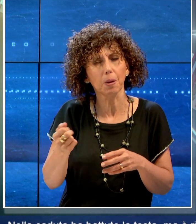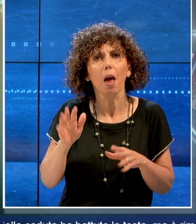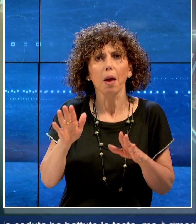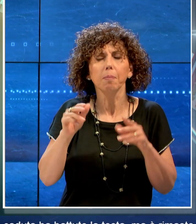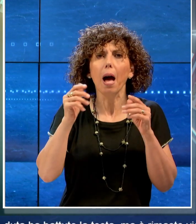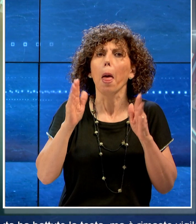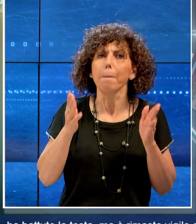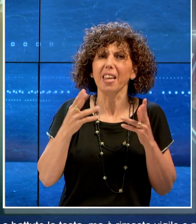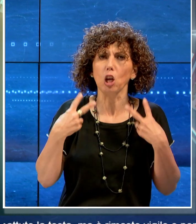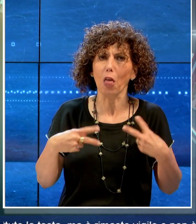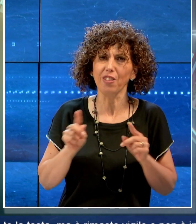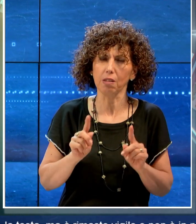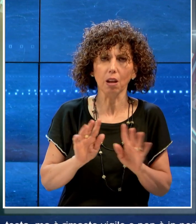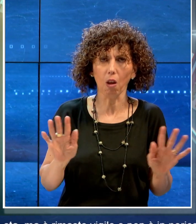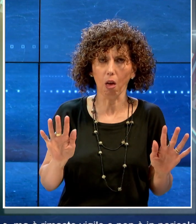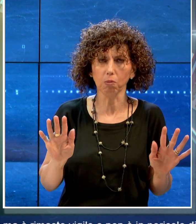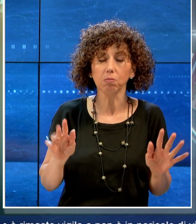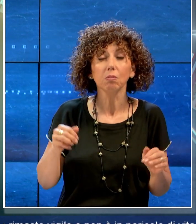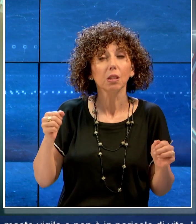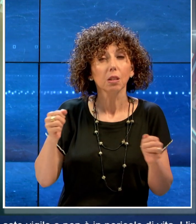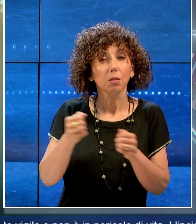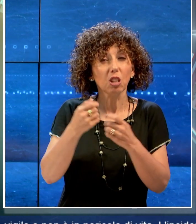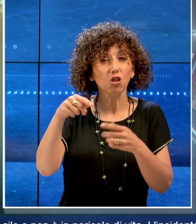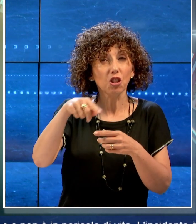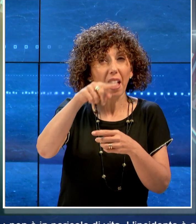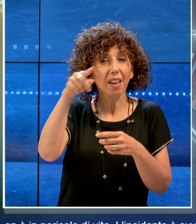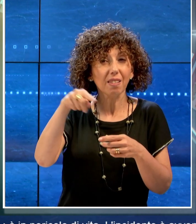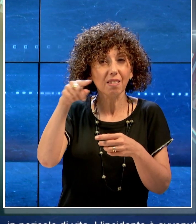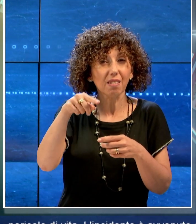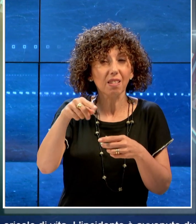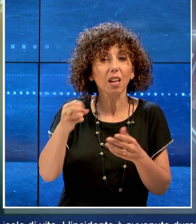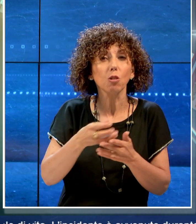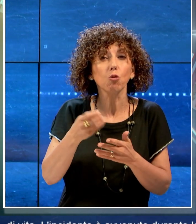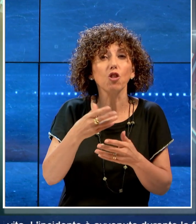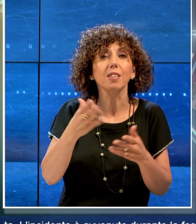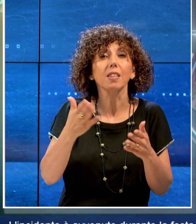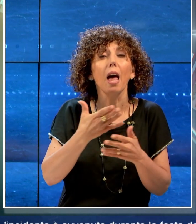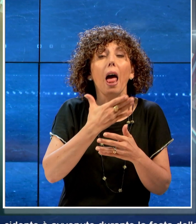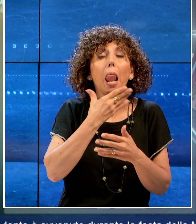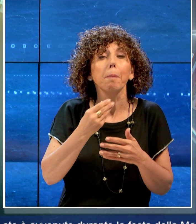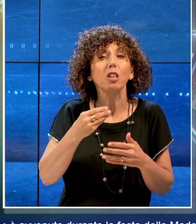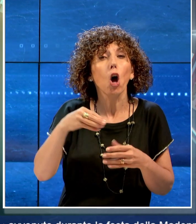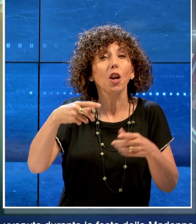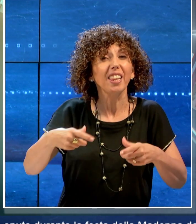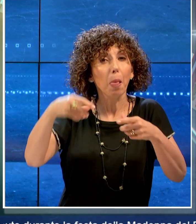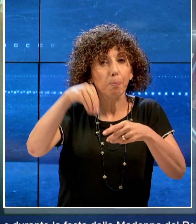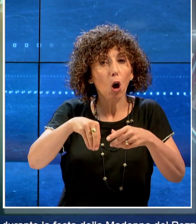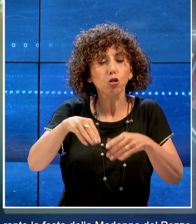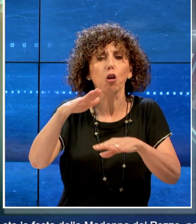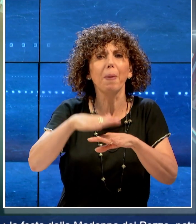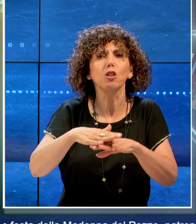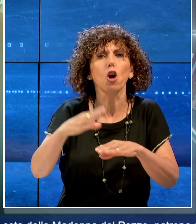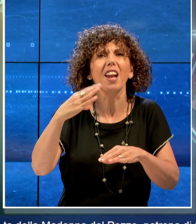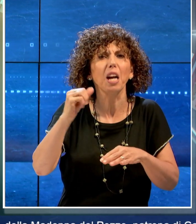non è in pericolo di vita. L'incidente è avvenuto durante la festa della Madonna del Pozzo, patrona di Capurso.